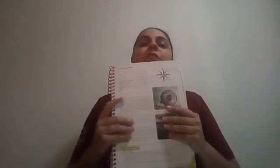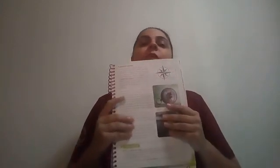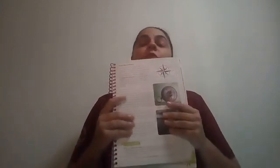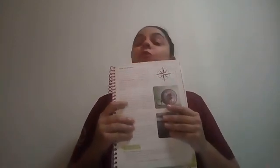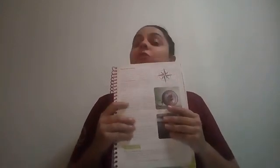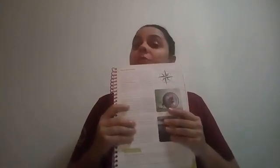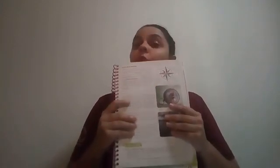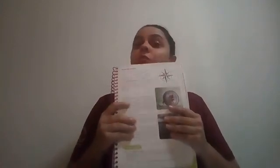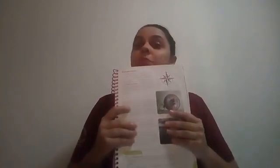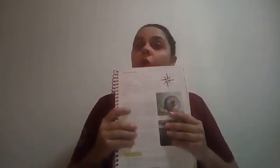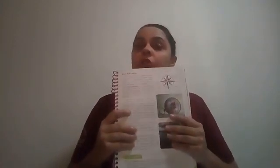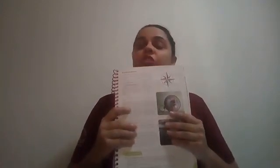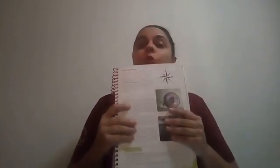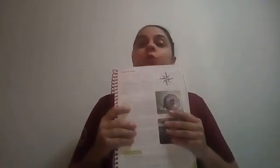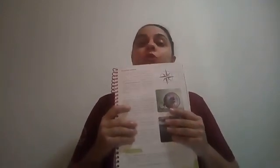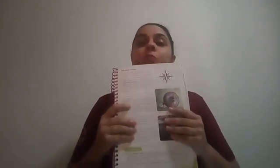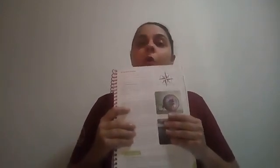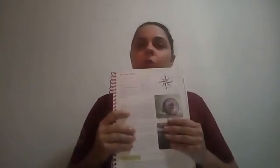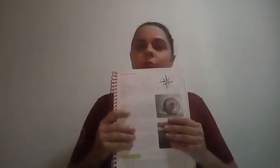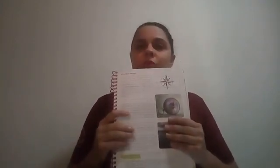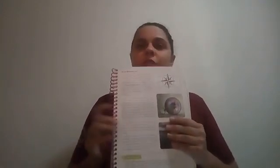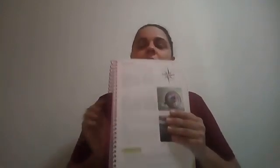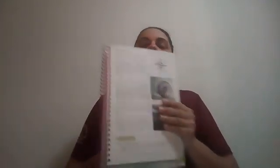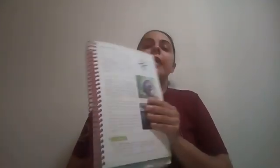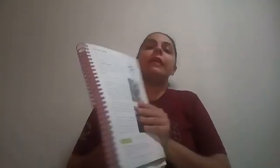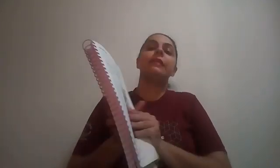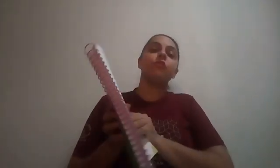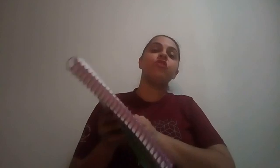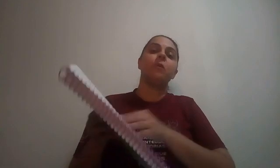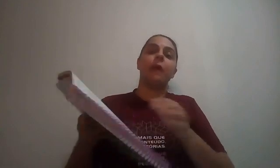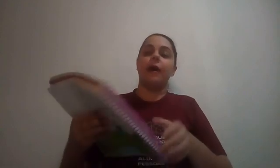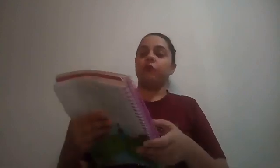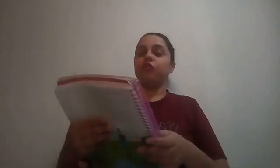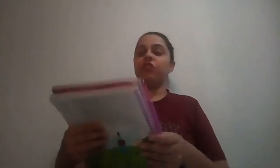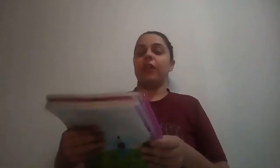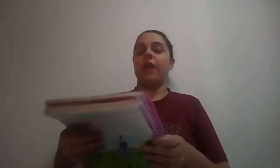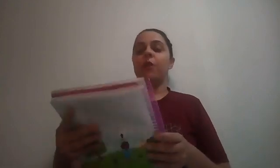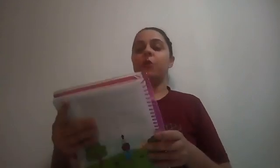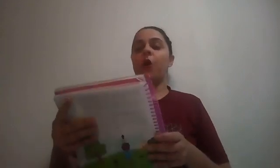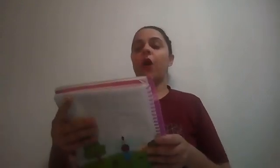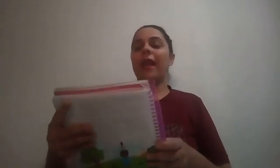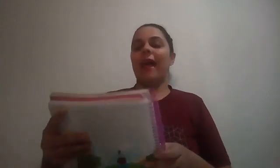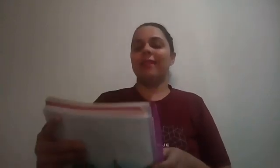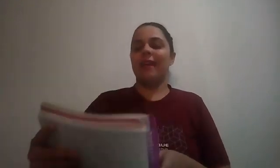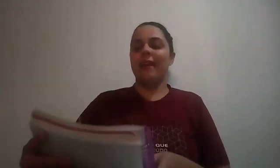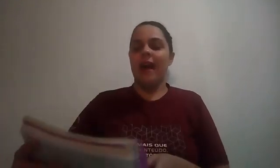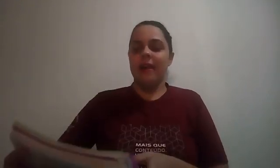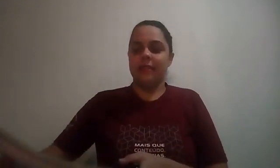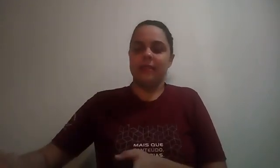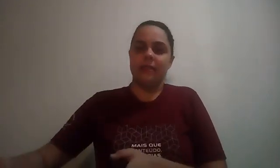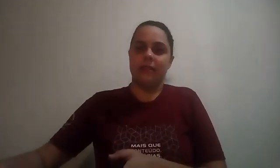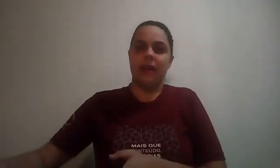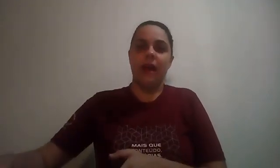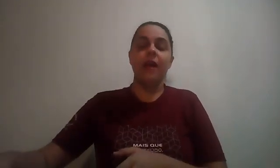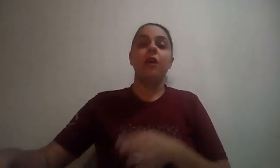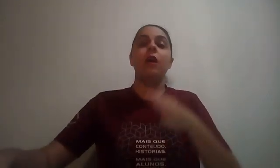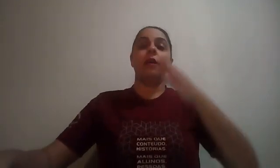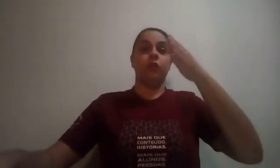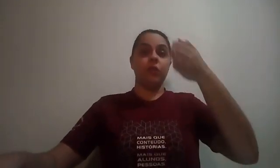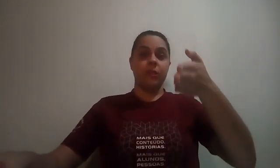outros pontos, que são chamados de colaterais, tá? Nós